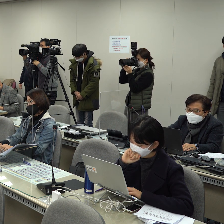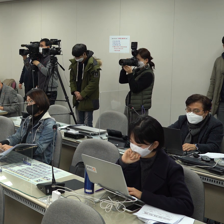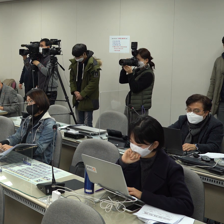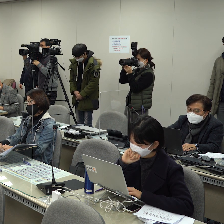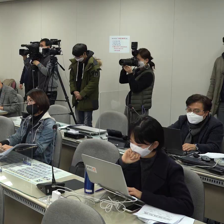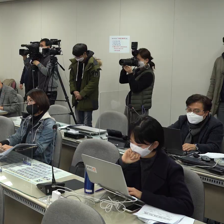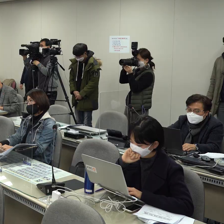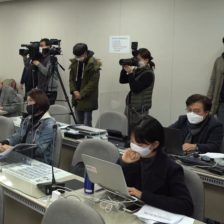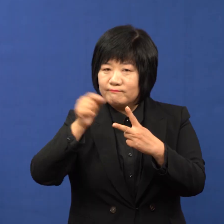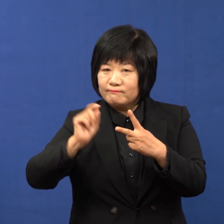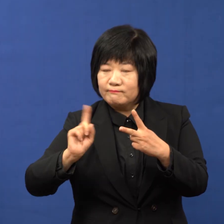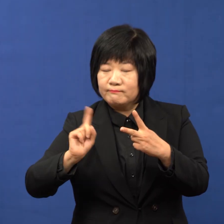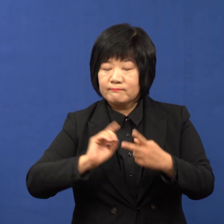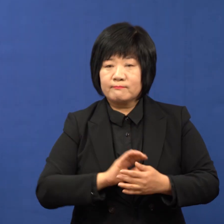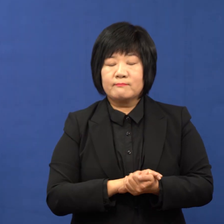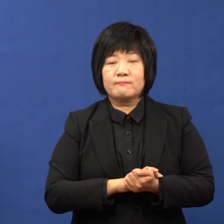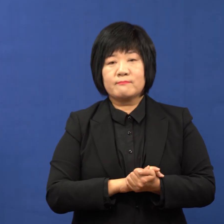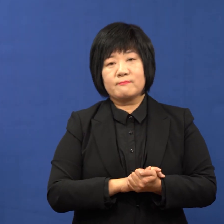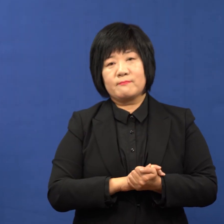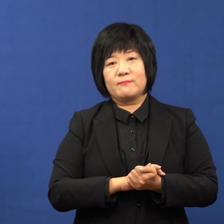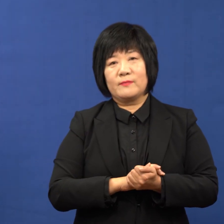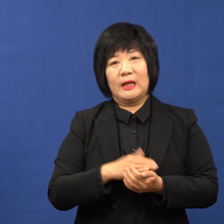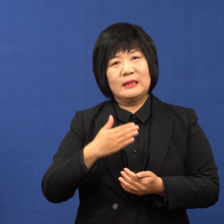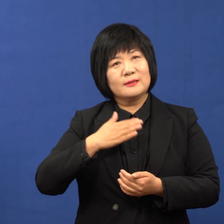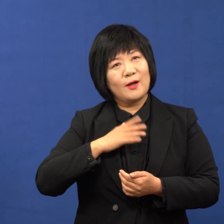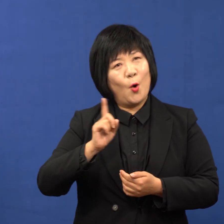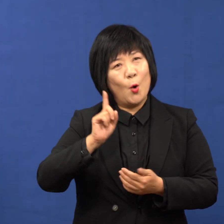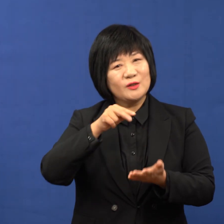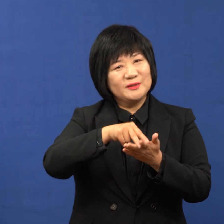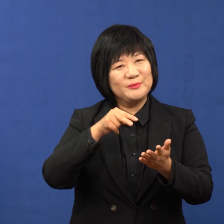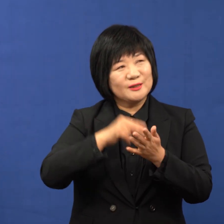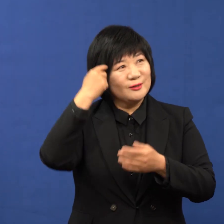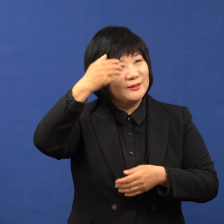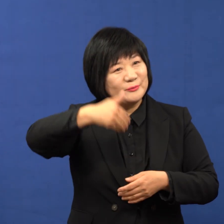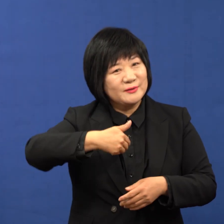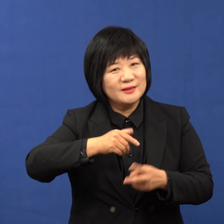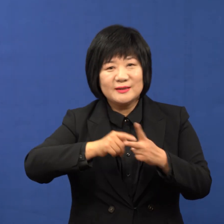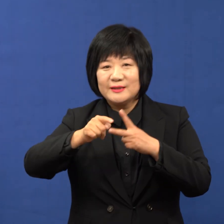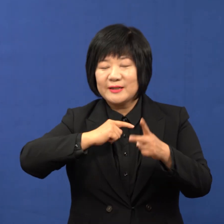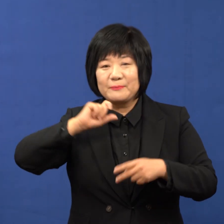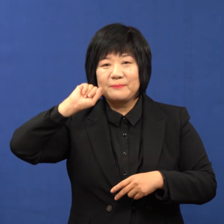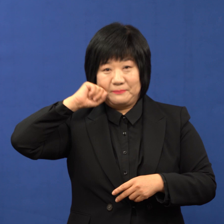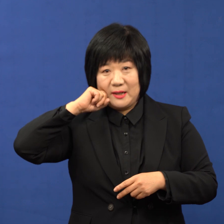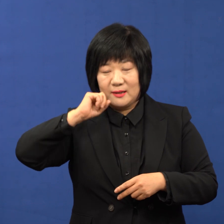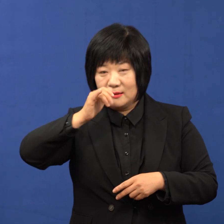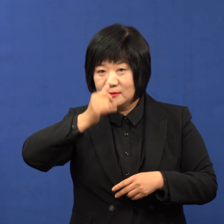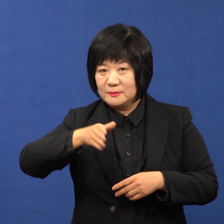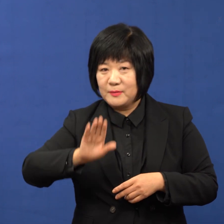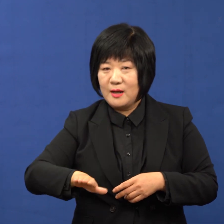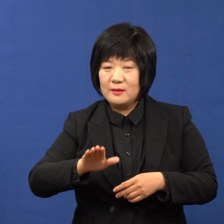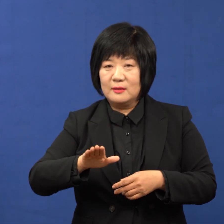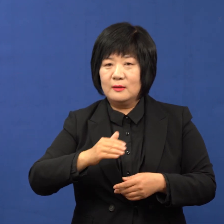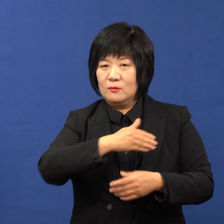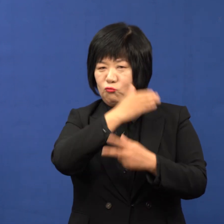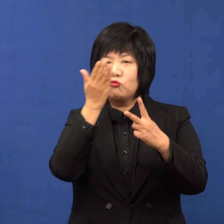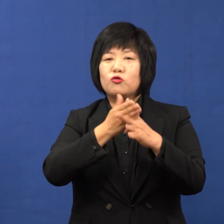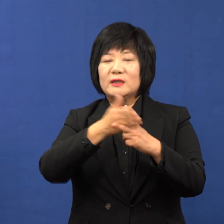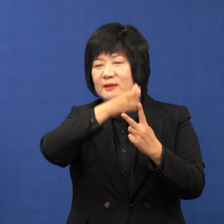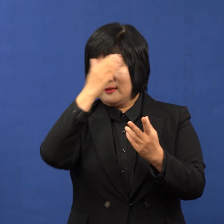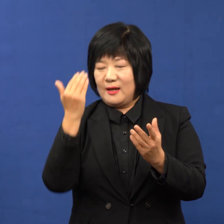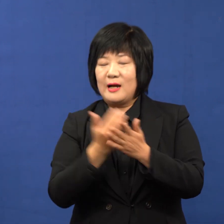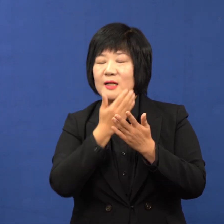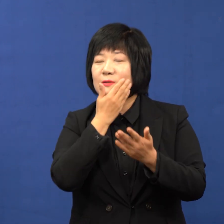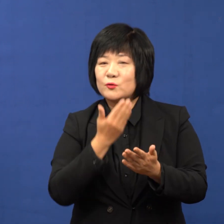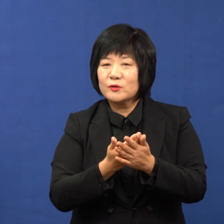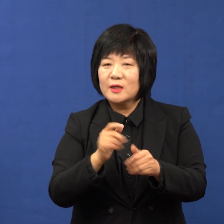어떤 게 중요하다고 생각하십니까? 뭐 제가 어떤 취지로 묻는지는 제가 잘 이해를 하지 못하겠습니다만 다 중요합니다. 지금